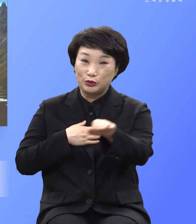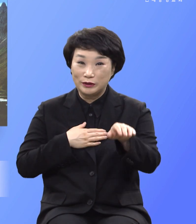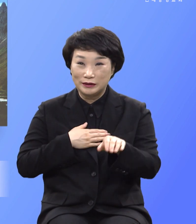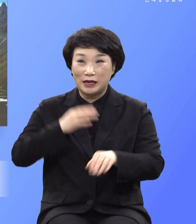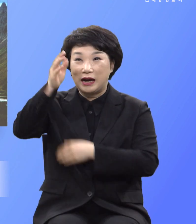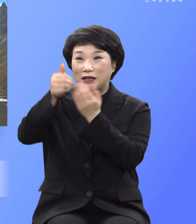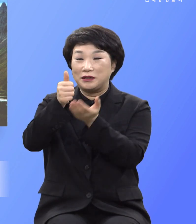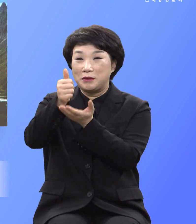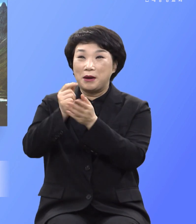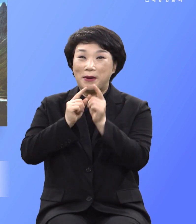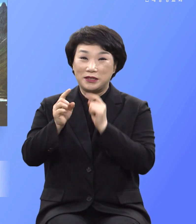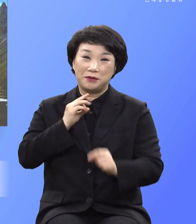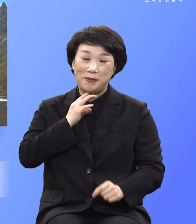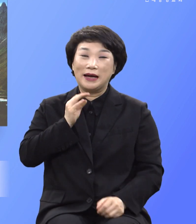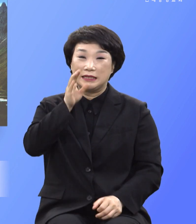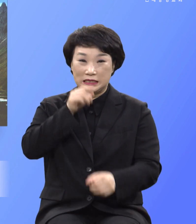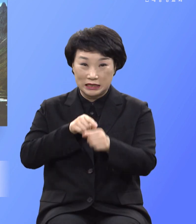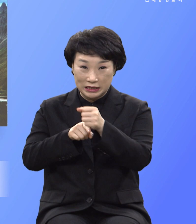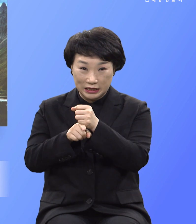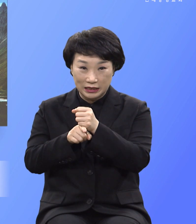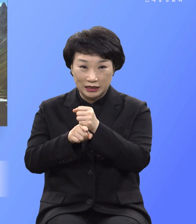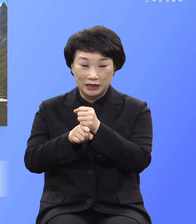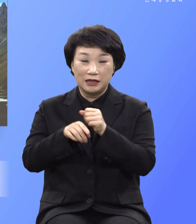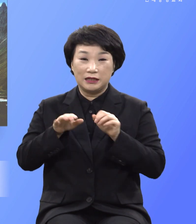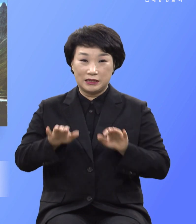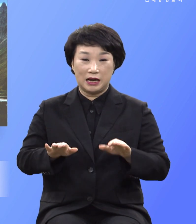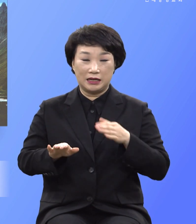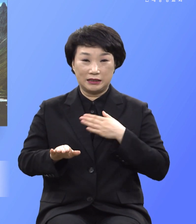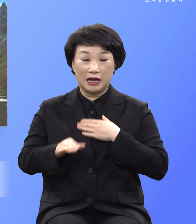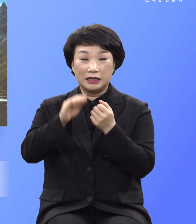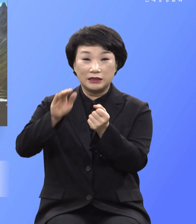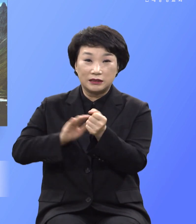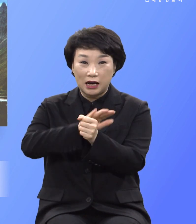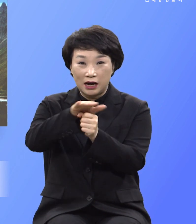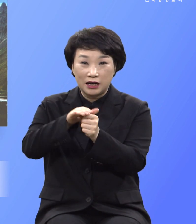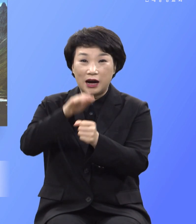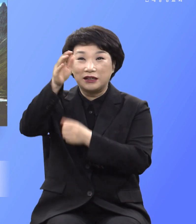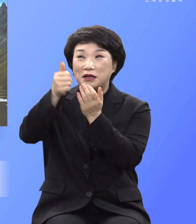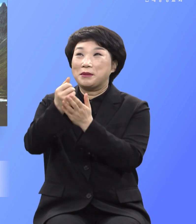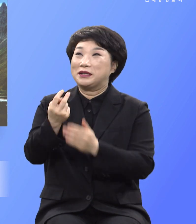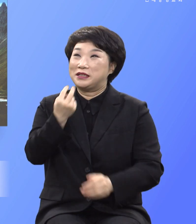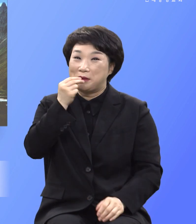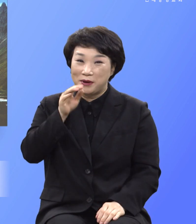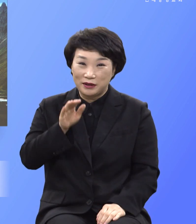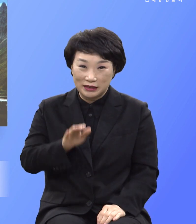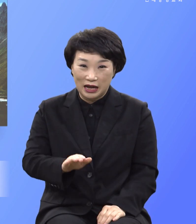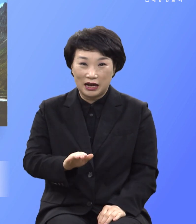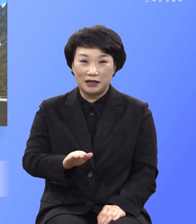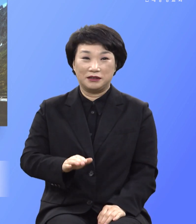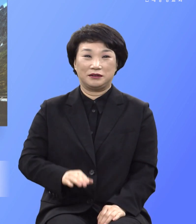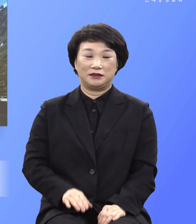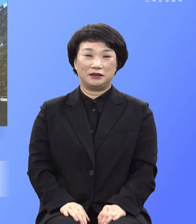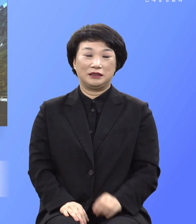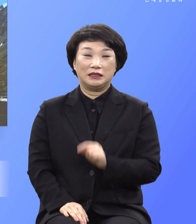말씀만이 진리요 아멘 나를 사랑하시는 생명이니 아멘 그 말씀에